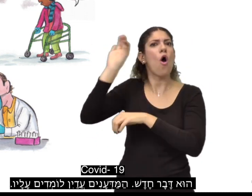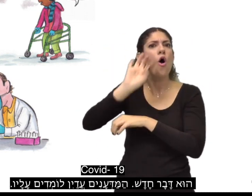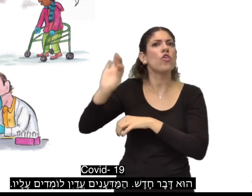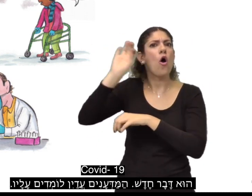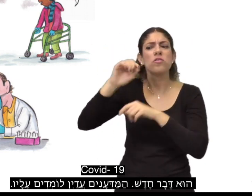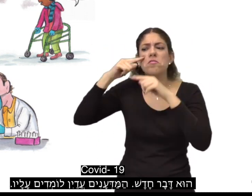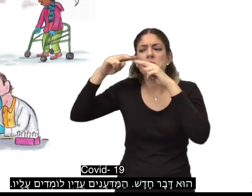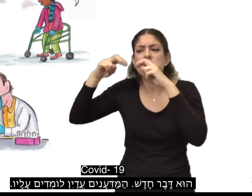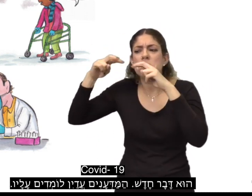לומדים עליו.